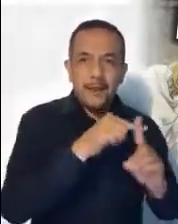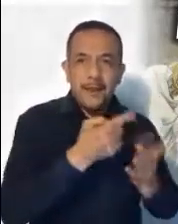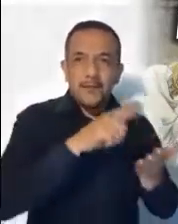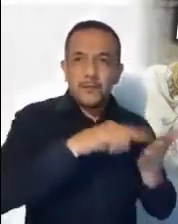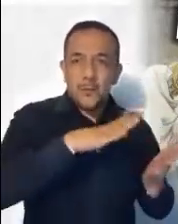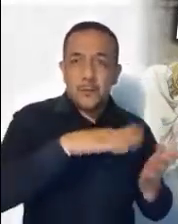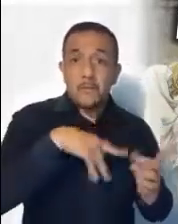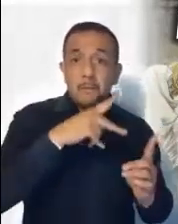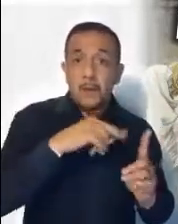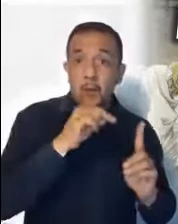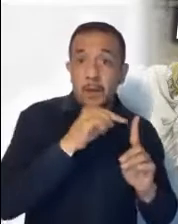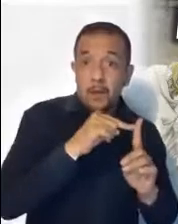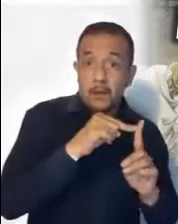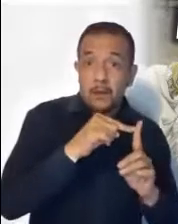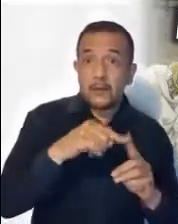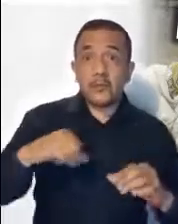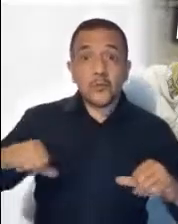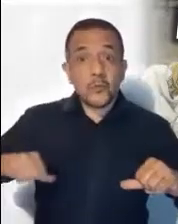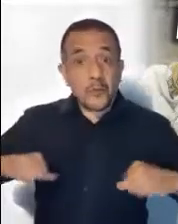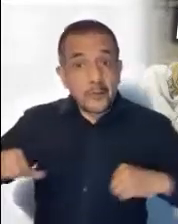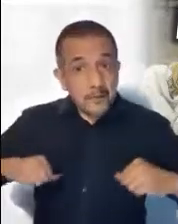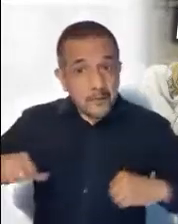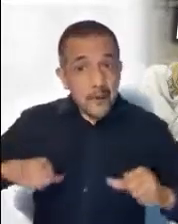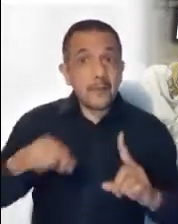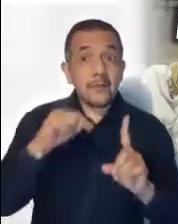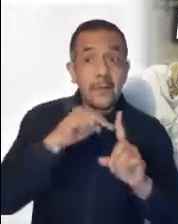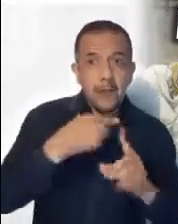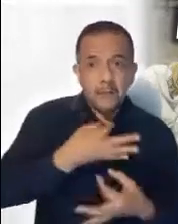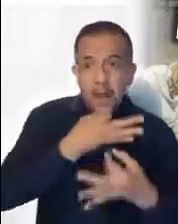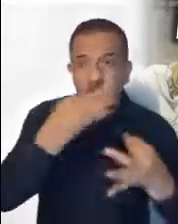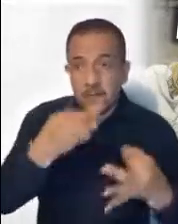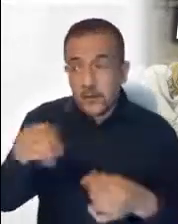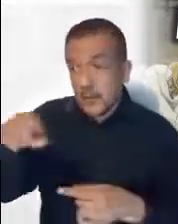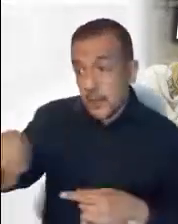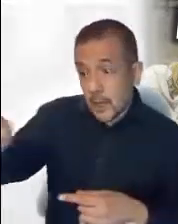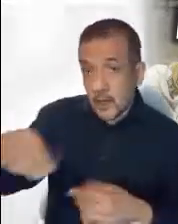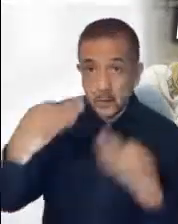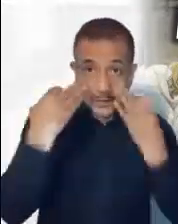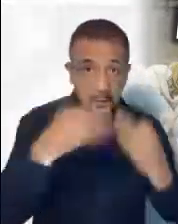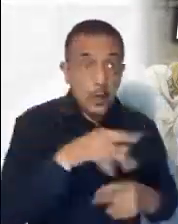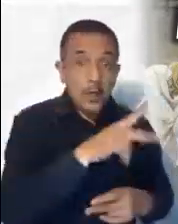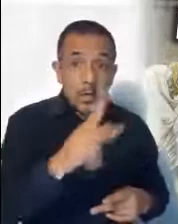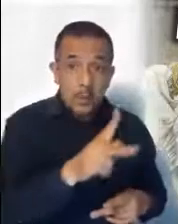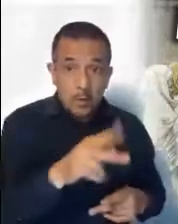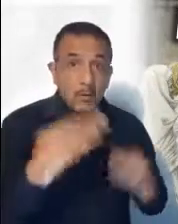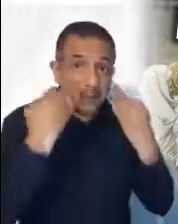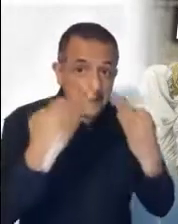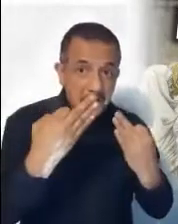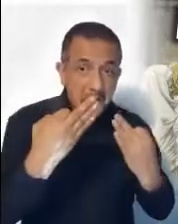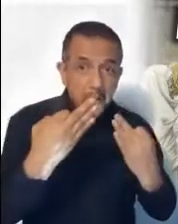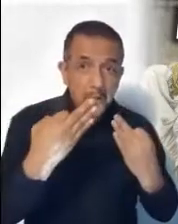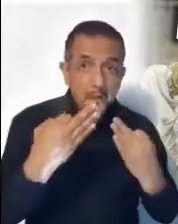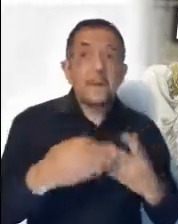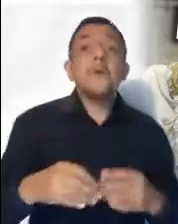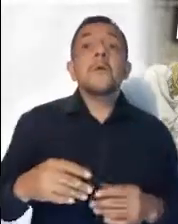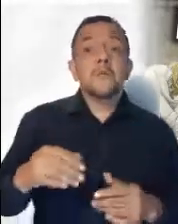a sus obras. Todo lo que ha hecho y dicho delante de ellos y de todo el pueblo. ¿Cuáles